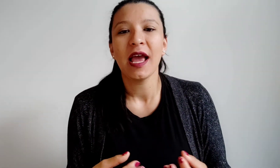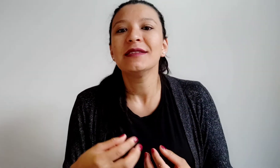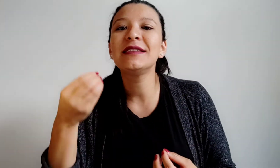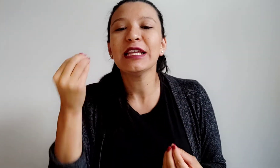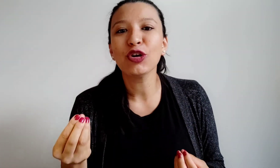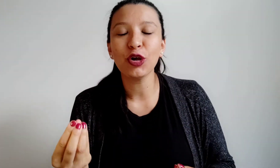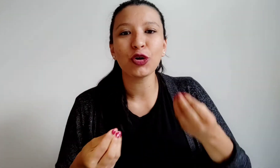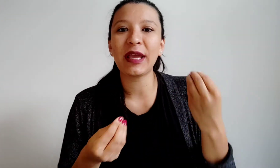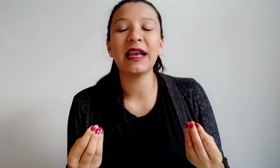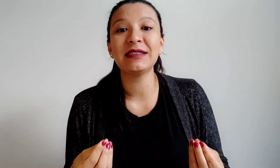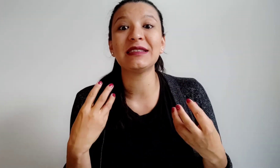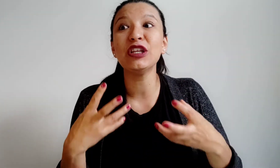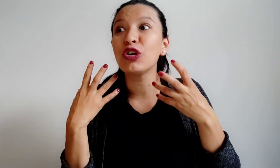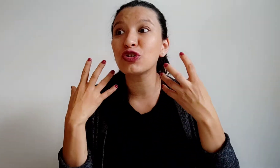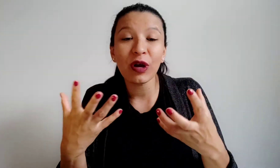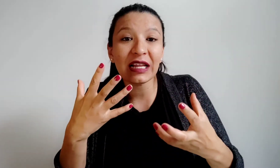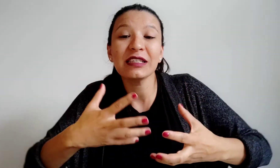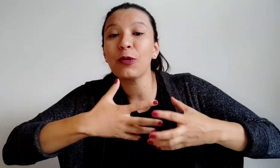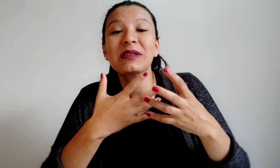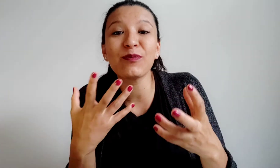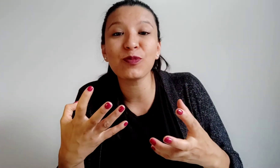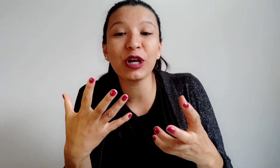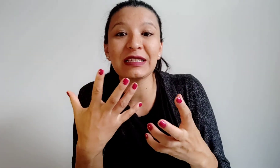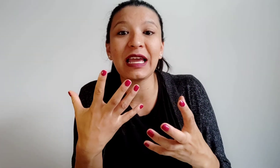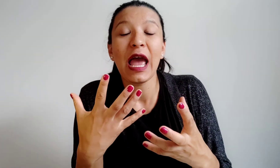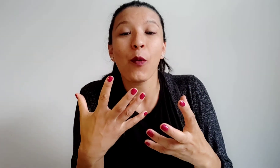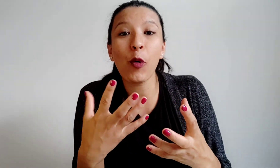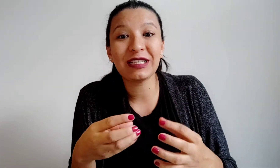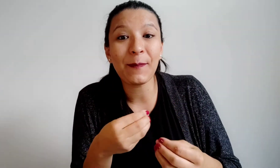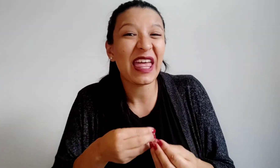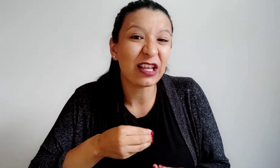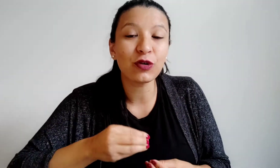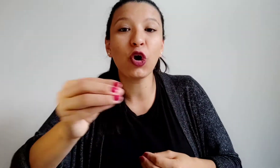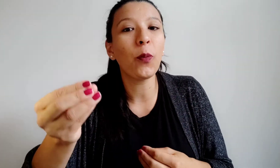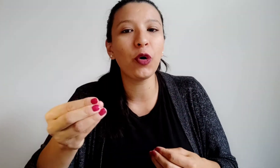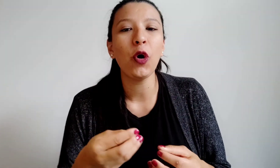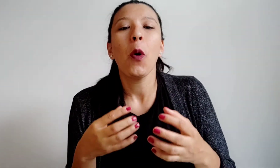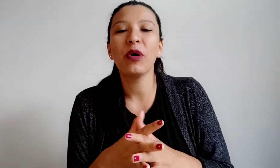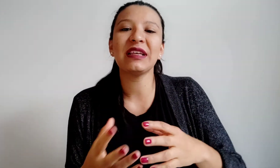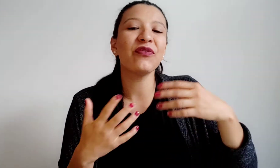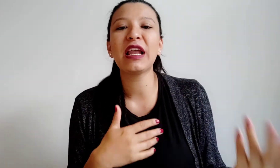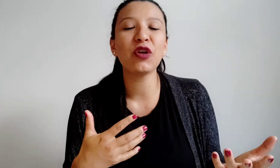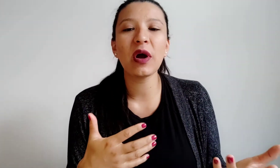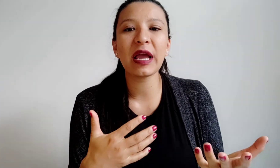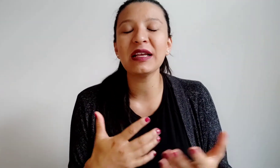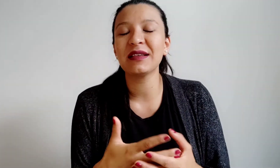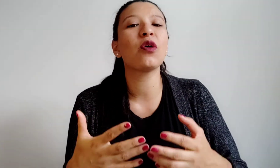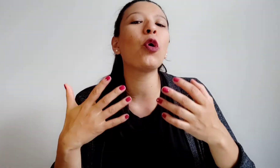sin dolor no hay ganancia, si no nos duele, si no pasamos por ese pedazo incómodo, pues al final no va haber ganancia, como